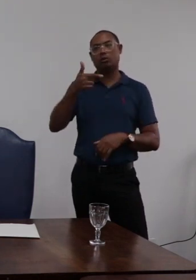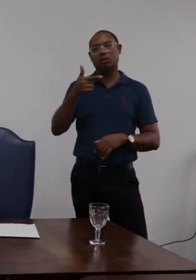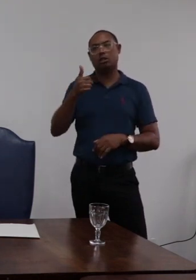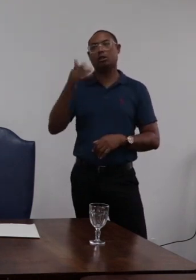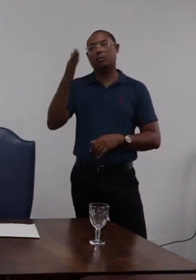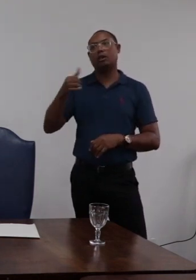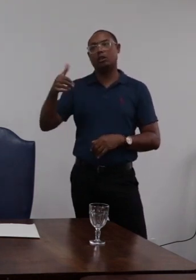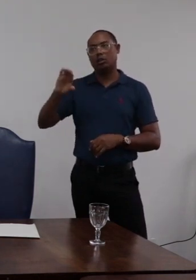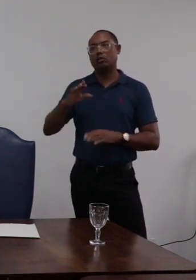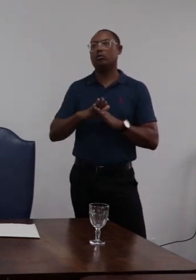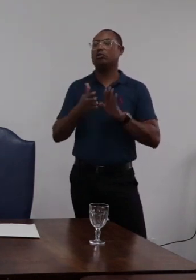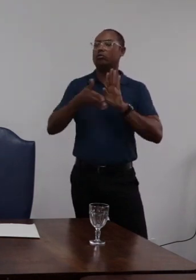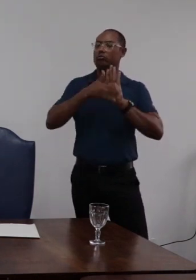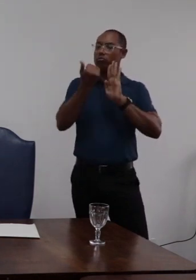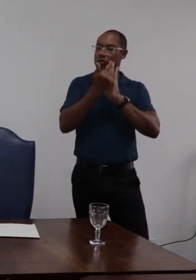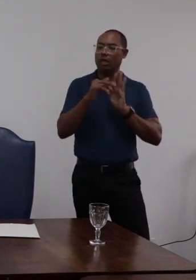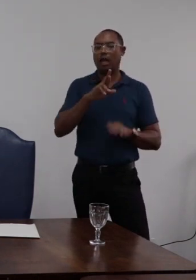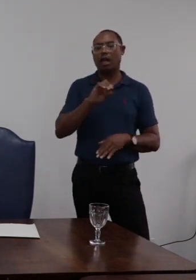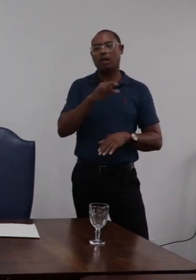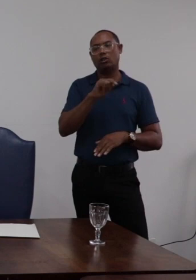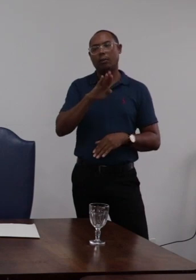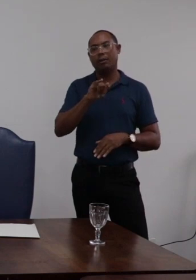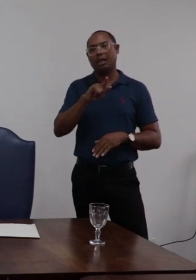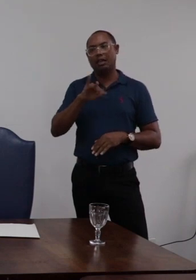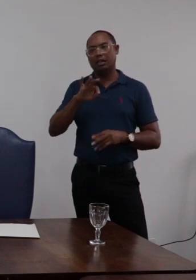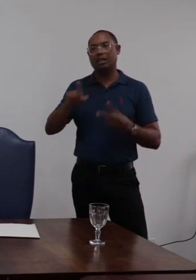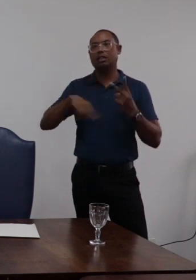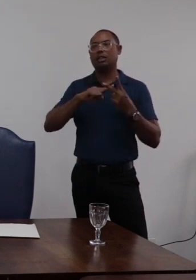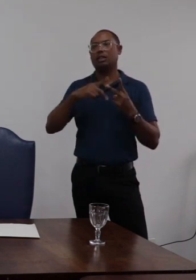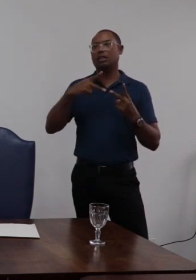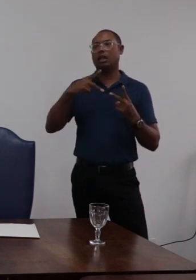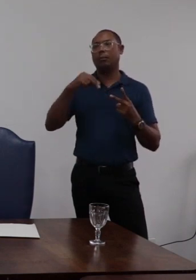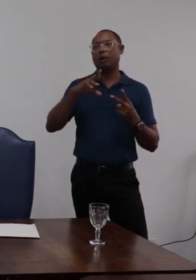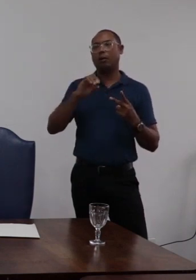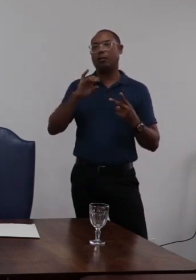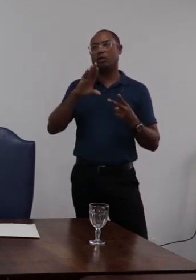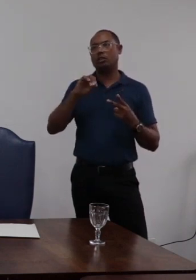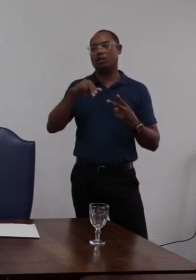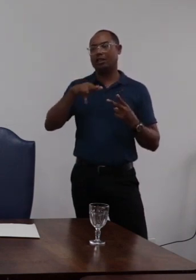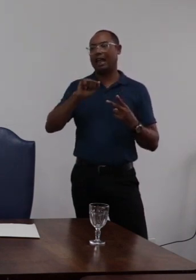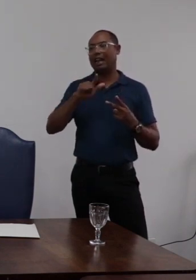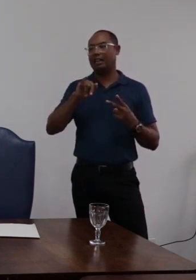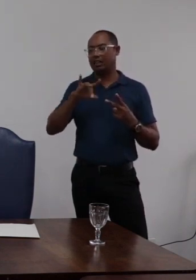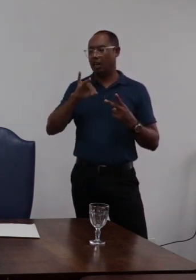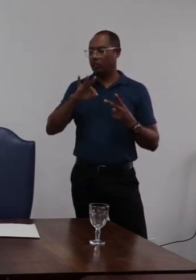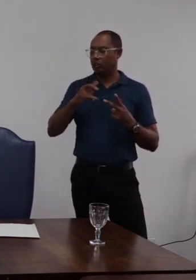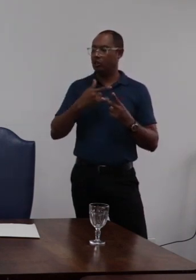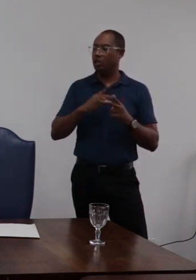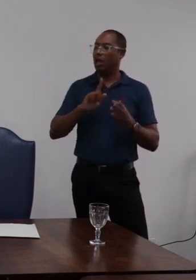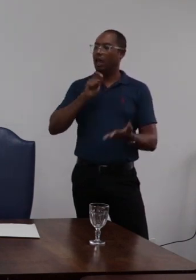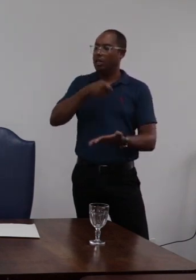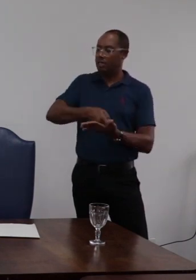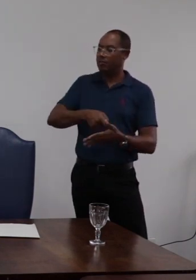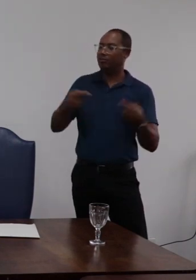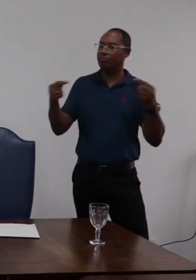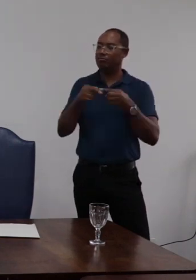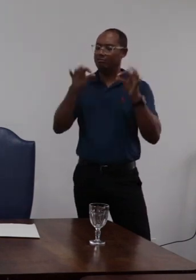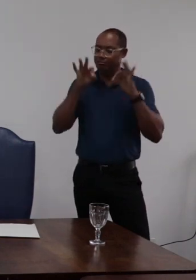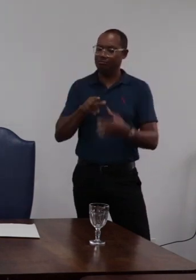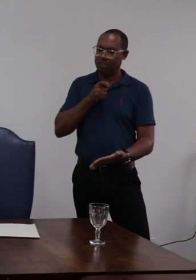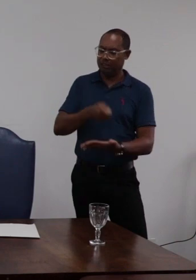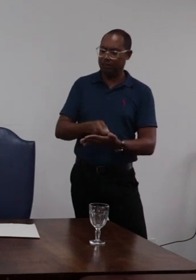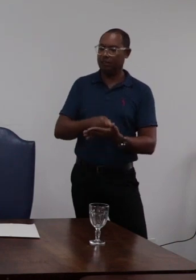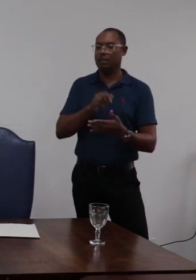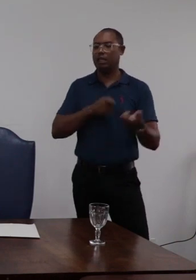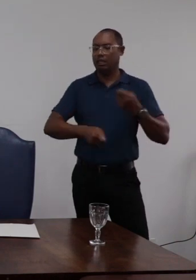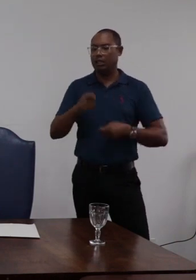1990 dos princípios da razoabilidade e da proporcionalidade aplicar ao servidor a penalidade